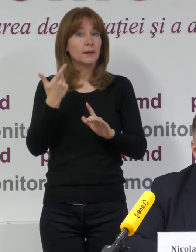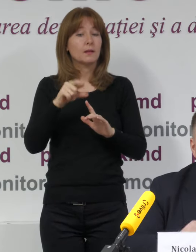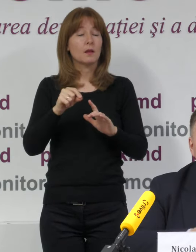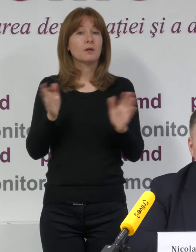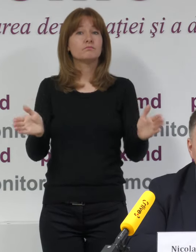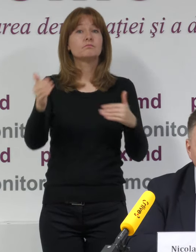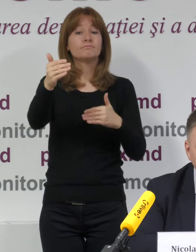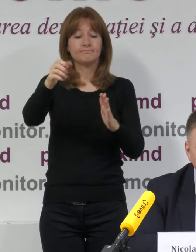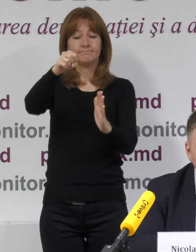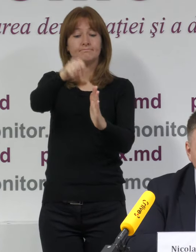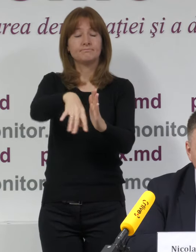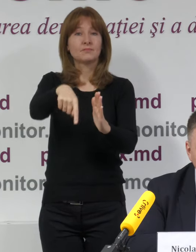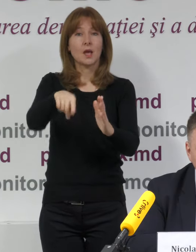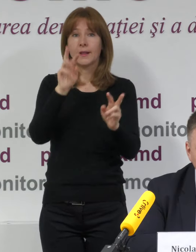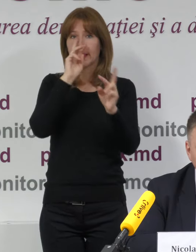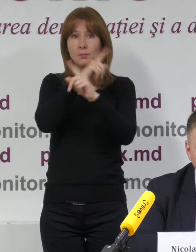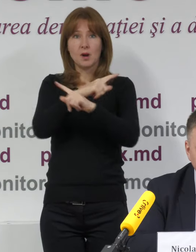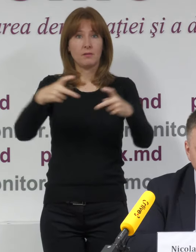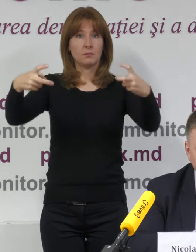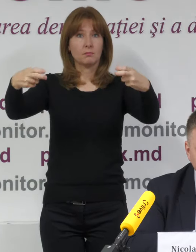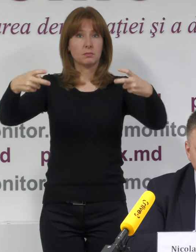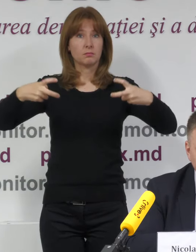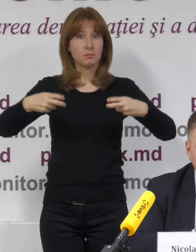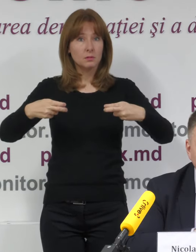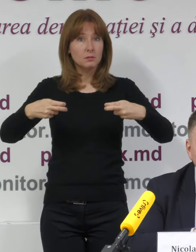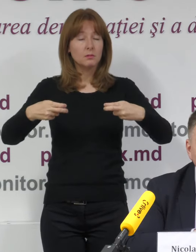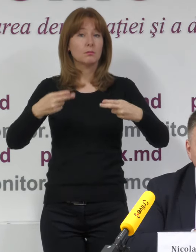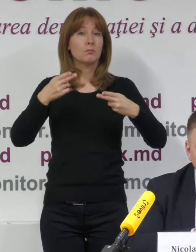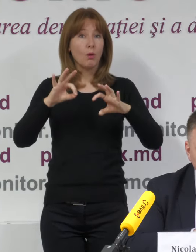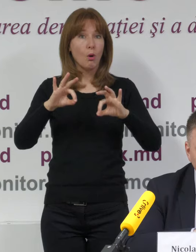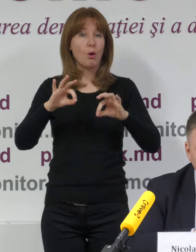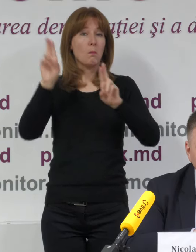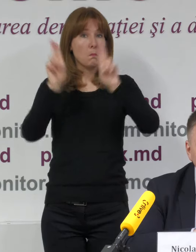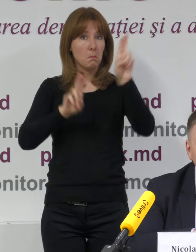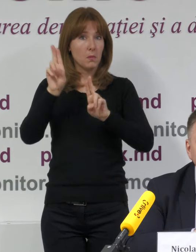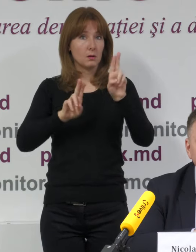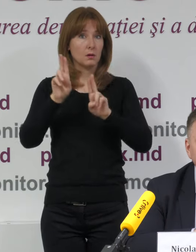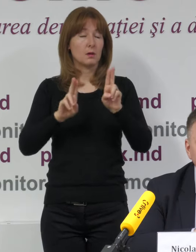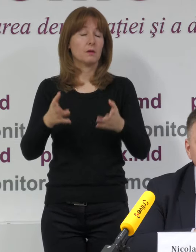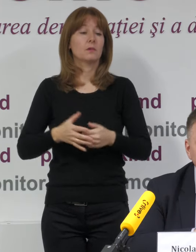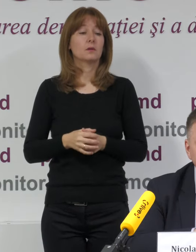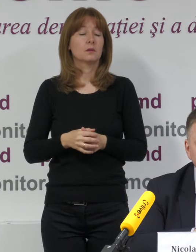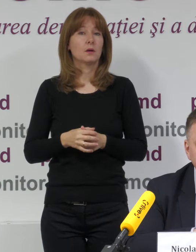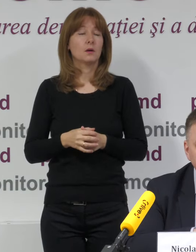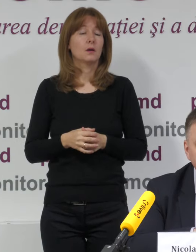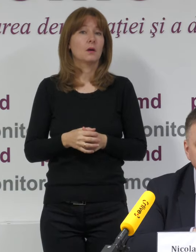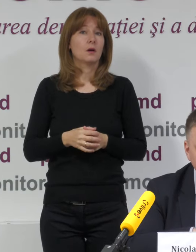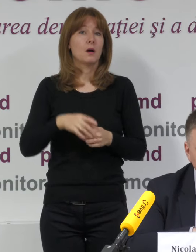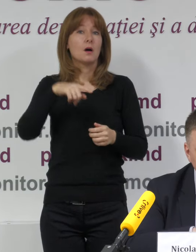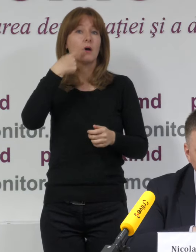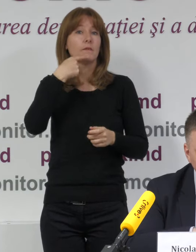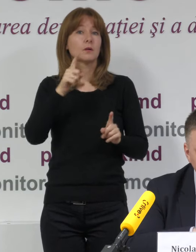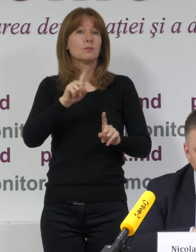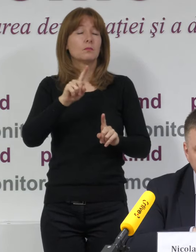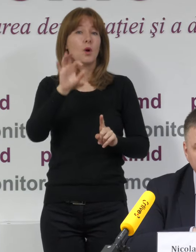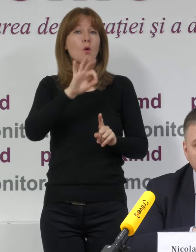vot nu au fost sigilate potrivit procedurilor legale sau vorbim aici despre cazuri când urnele, mai